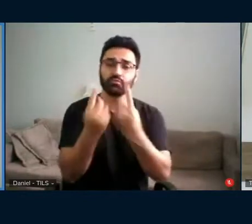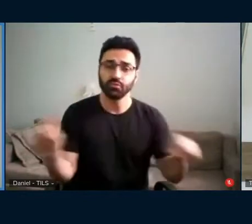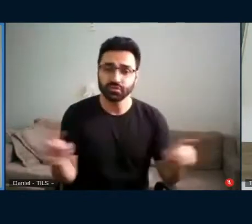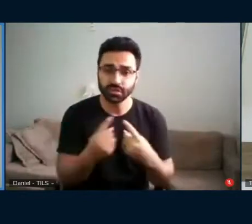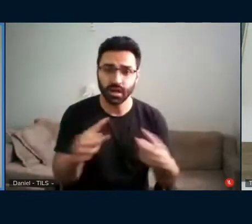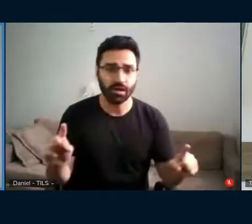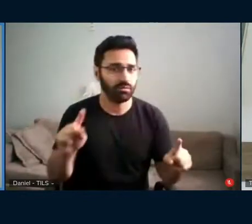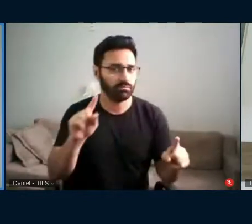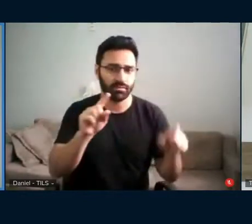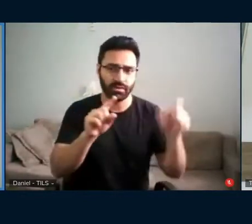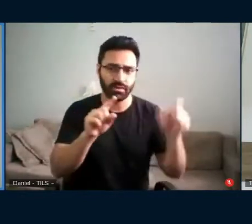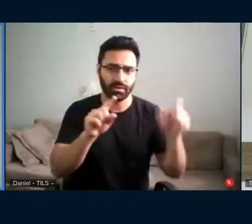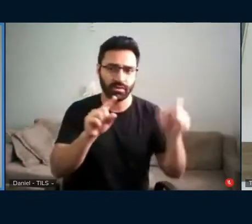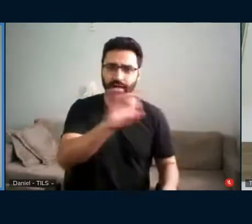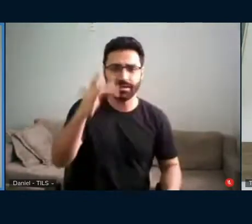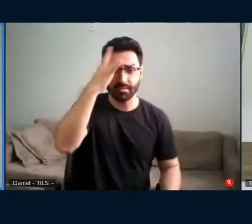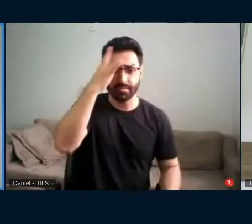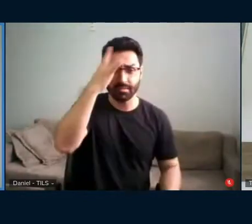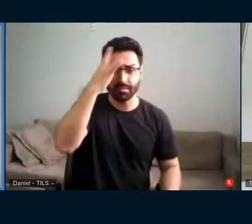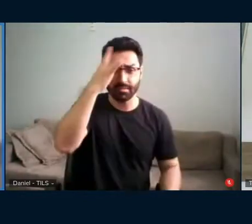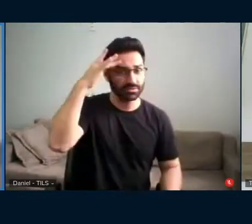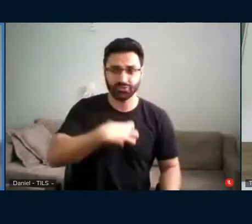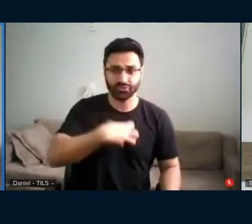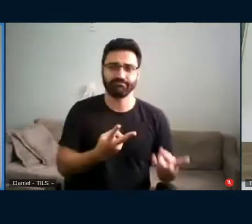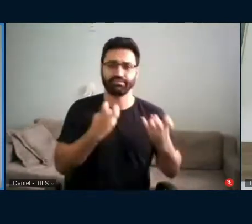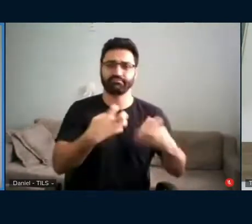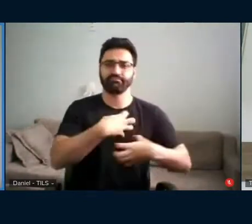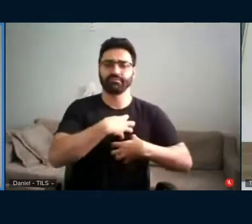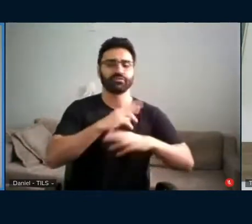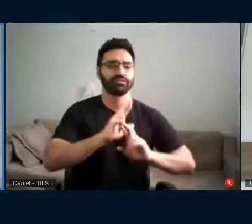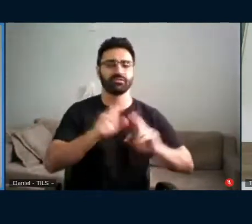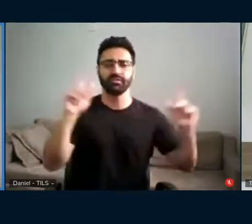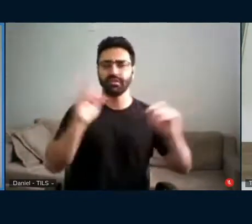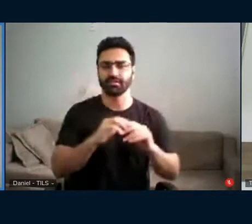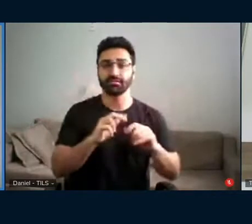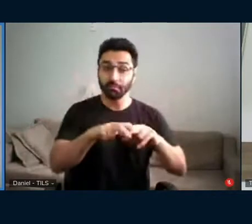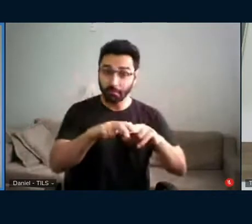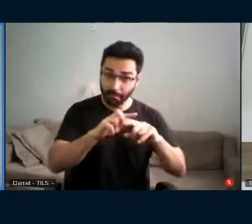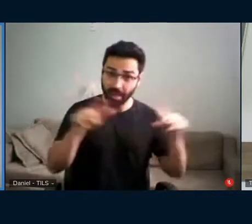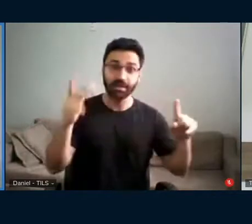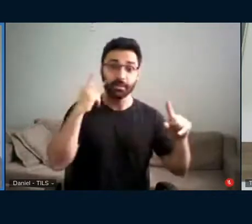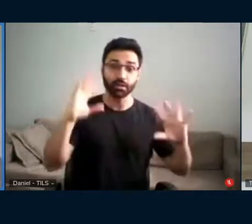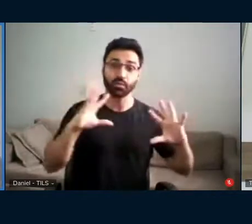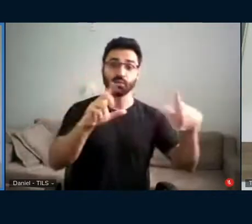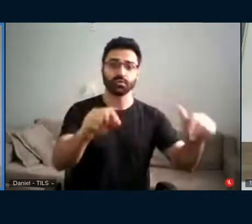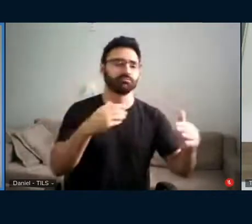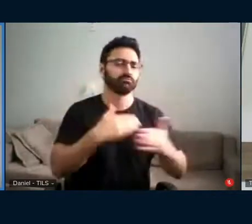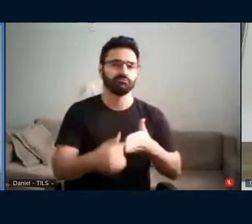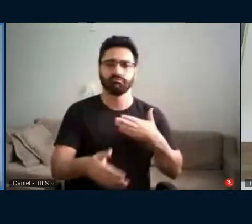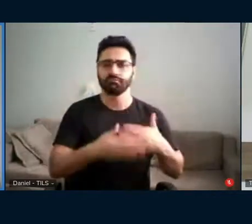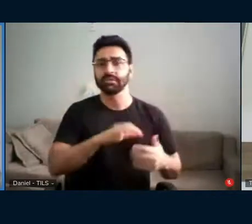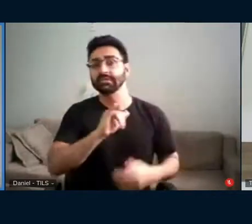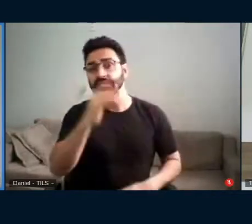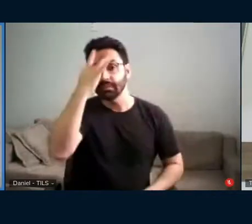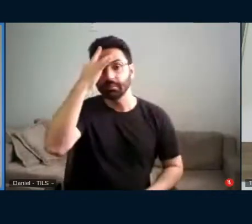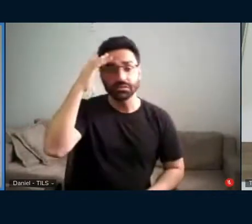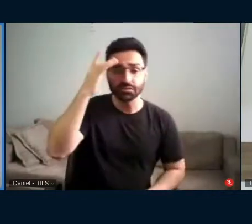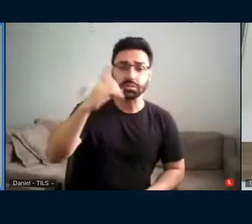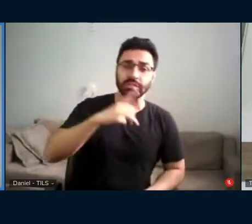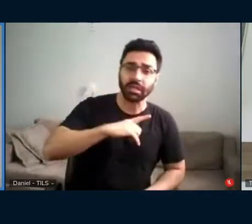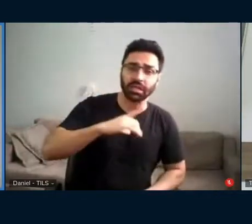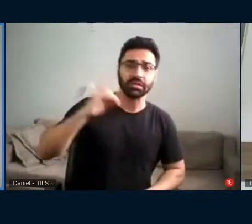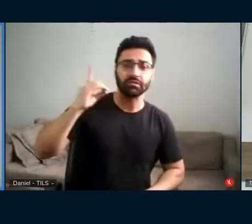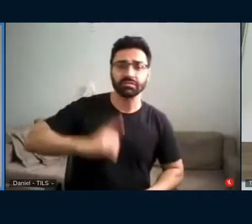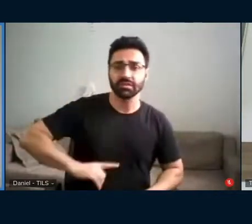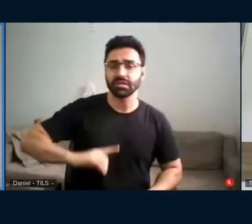cada pessoa. Isto é para todo mundo. Independentemente se a pessoa tem ou não alguma condição ou estado